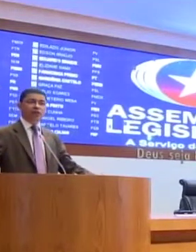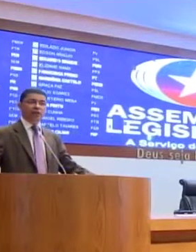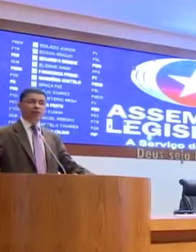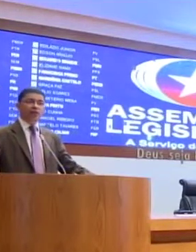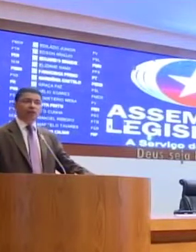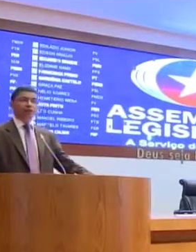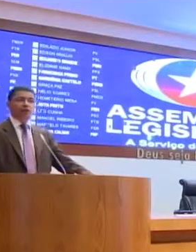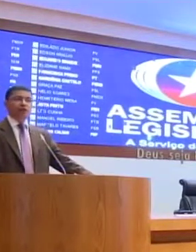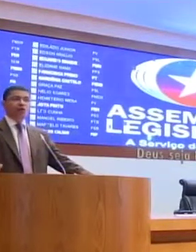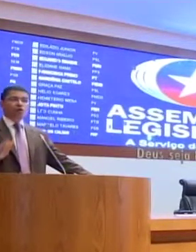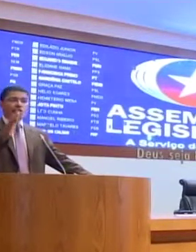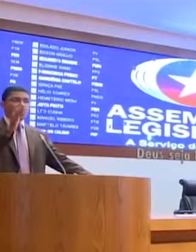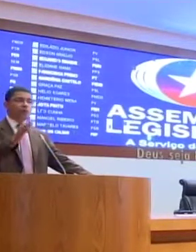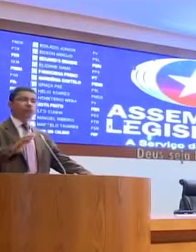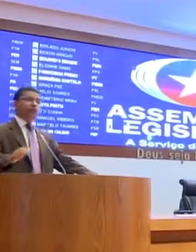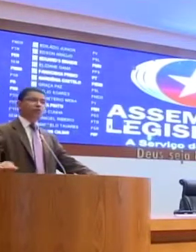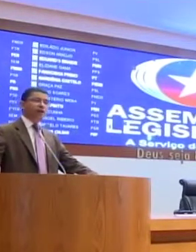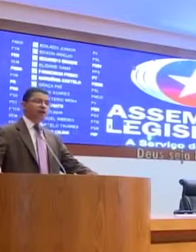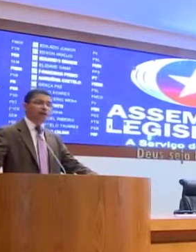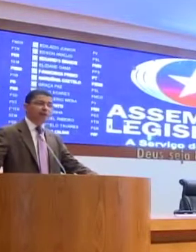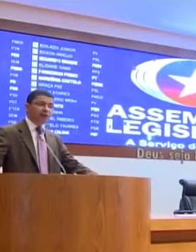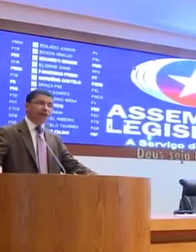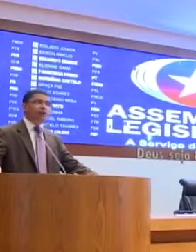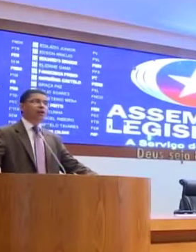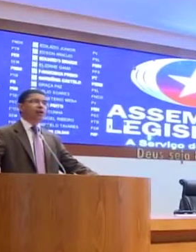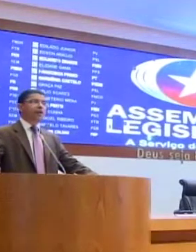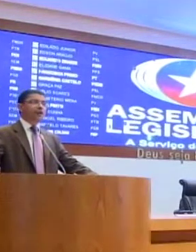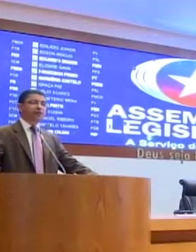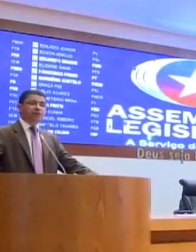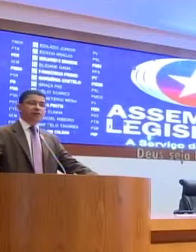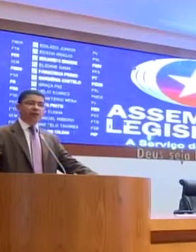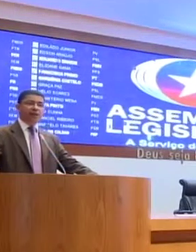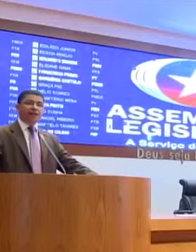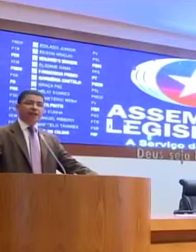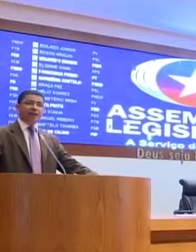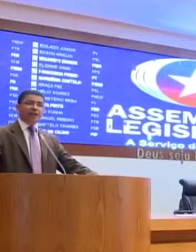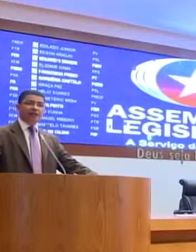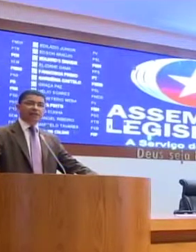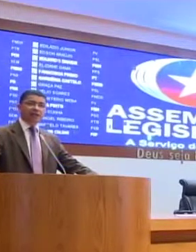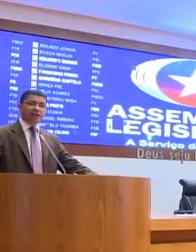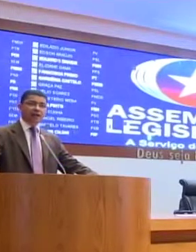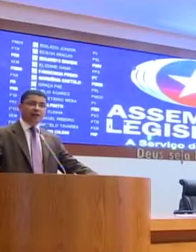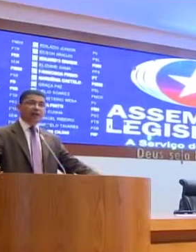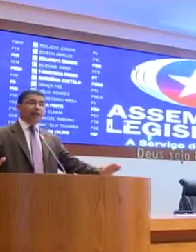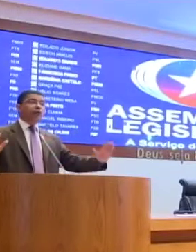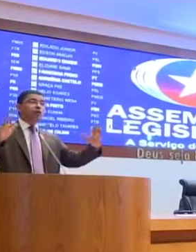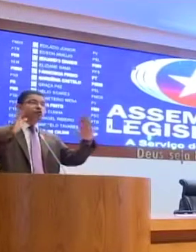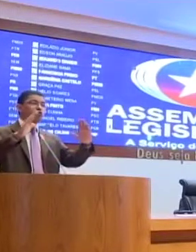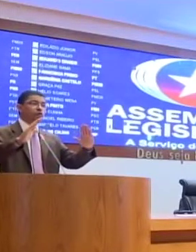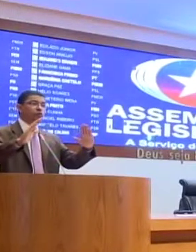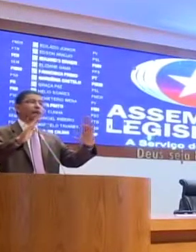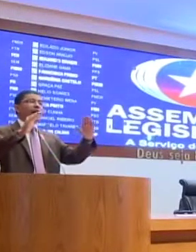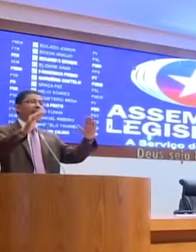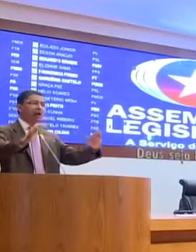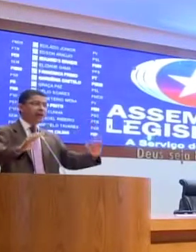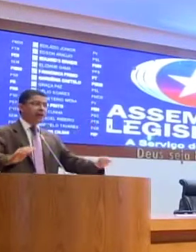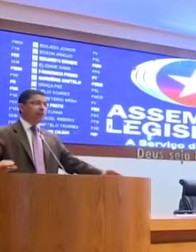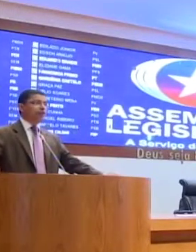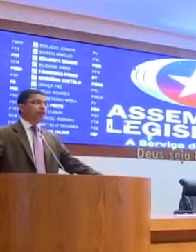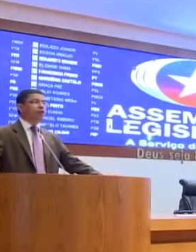Comissão de Direitos Humanos, como a Comissão de Meio Ambiente, presidida pela deputada Elisiane Gama, em conjunto,